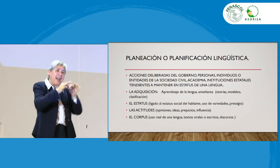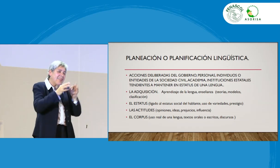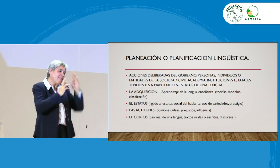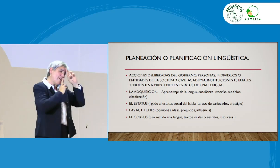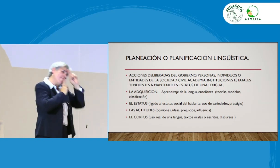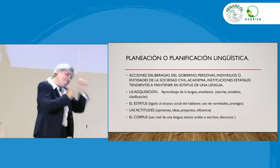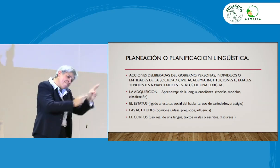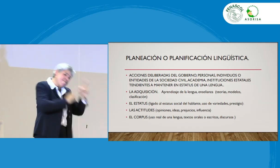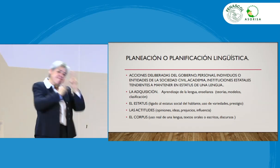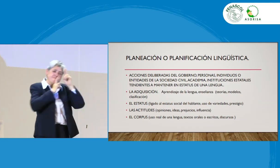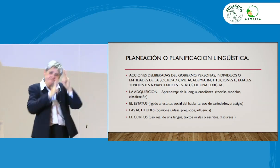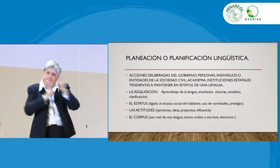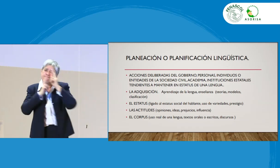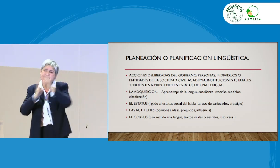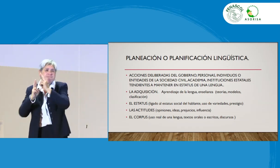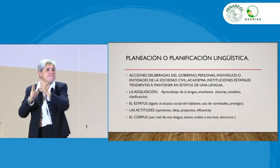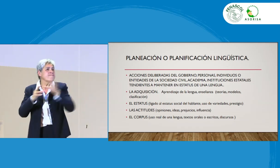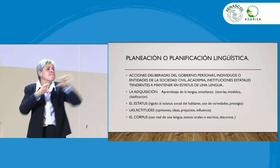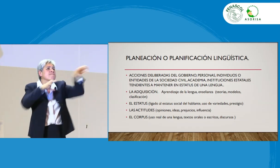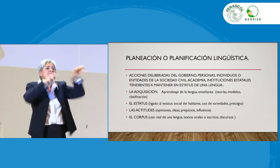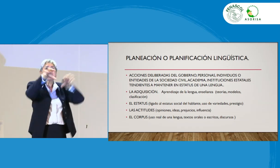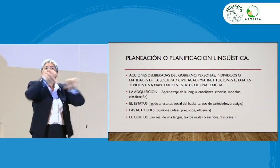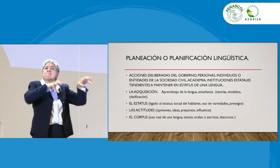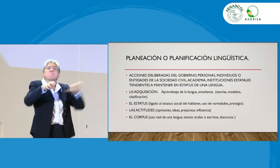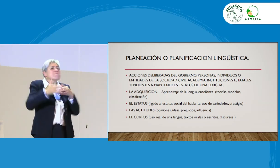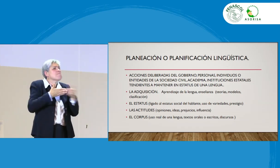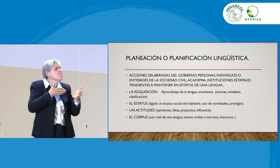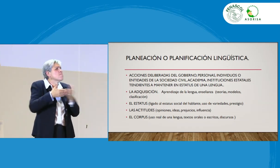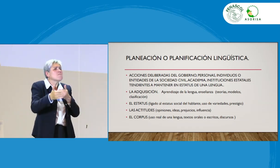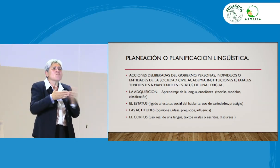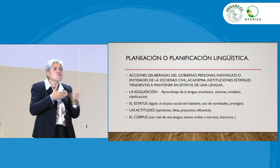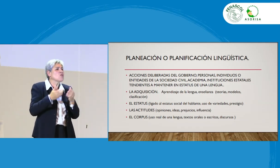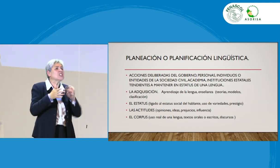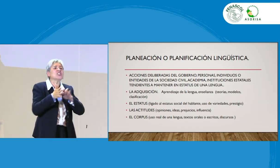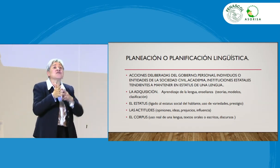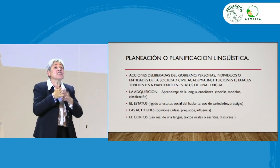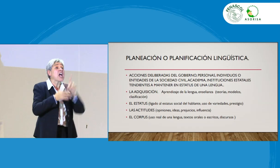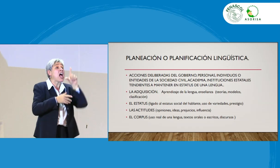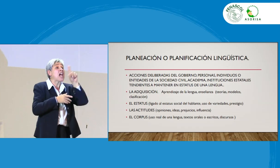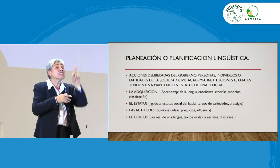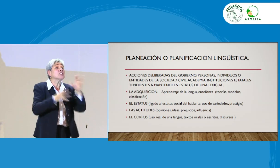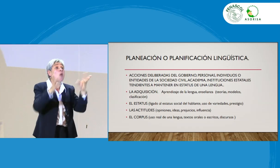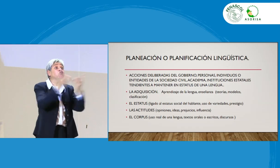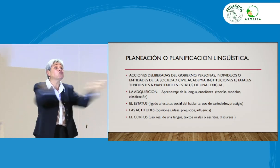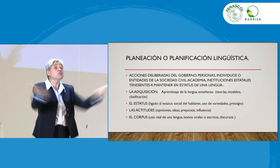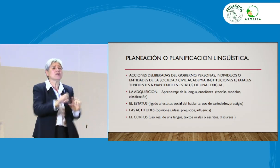Y hay que respetar estos dos aspectos. No importa de esta divertidad, la lengua de señas no se va a acabar.